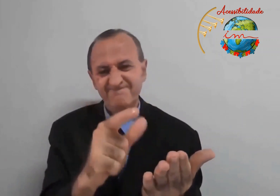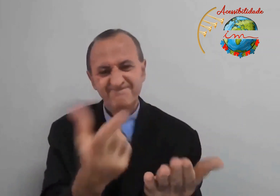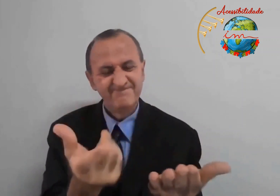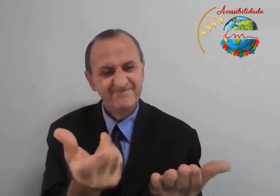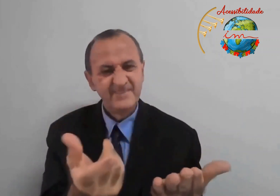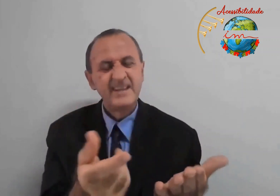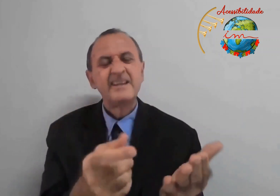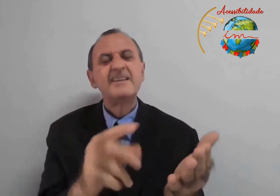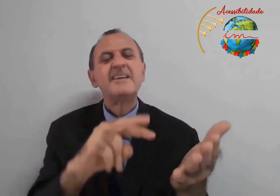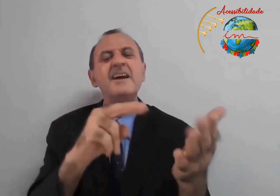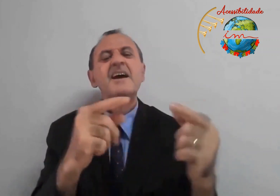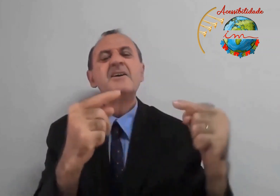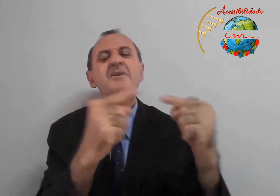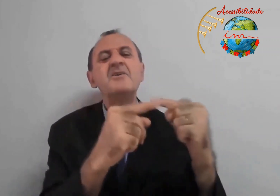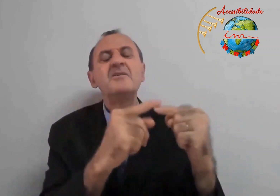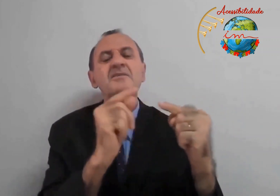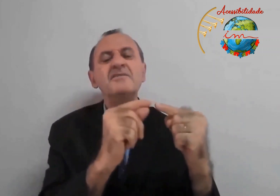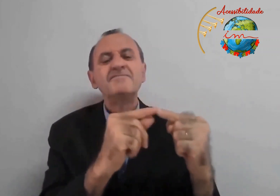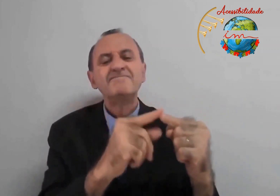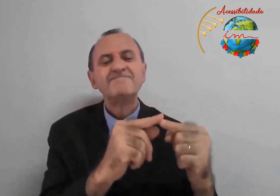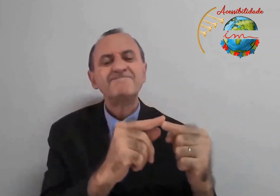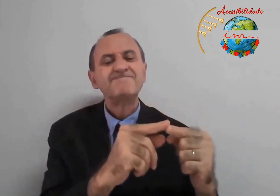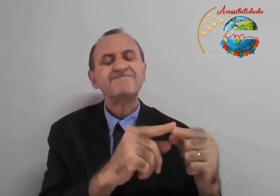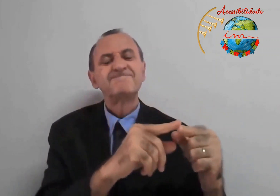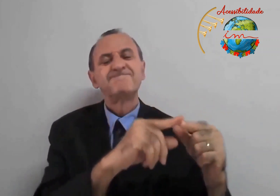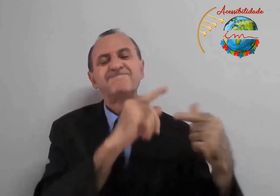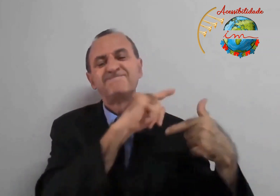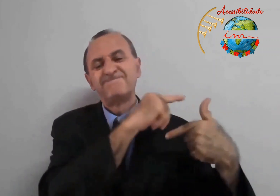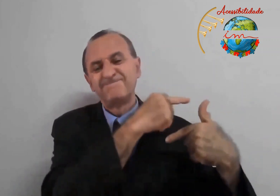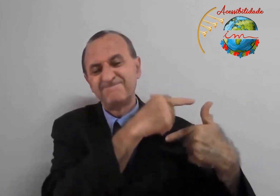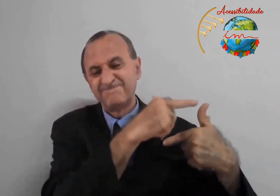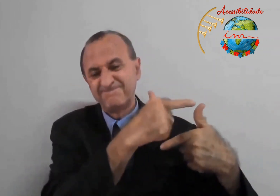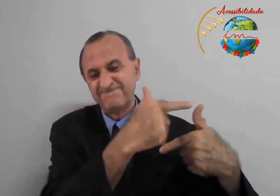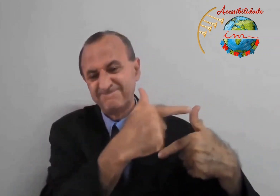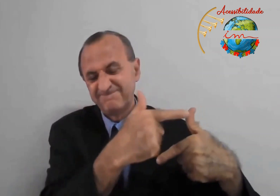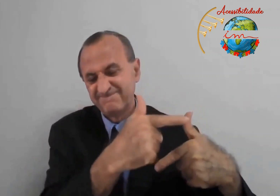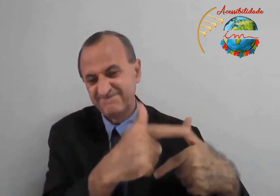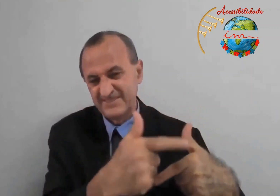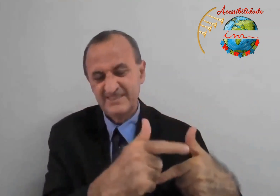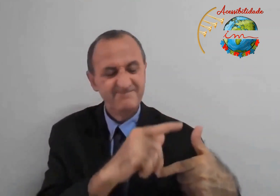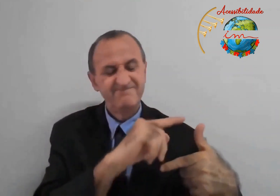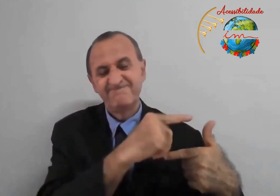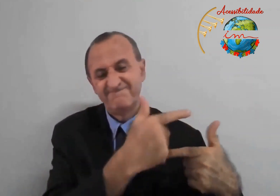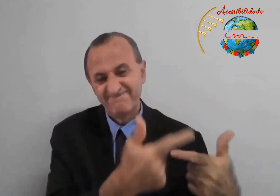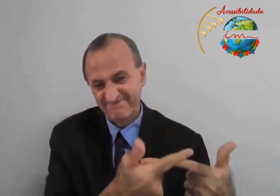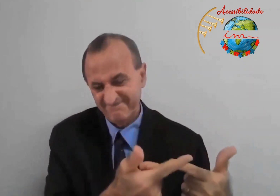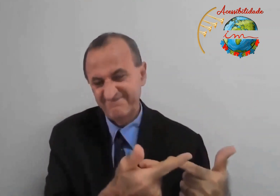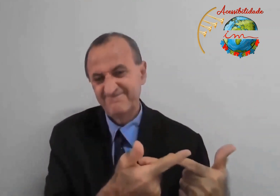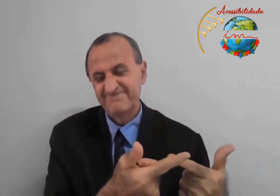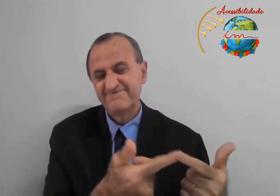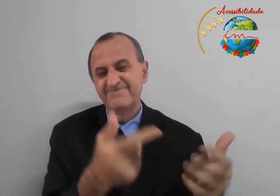de vida eterna. Então, há só o que? Uma letra e a tradição.